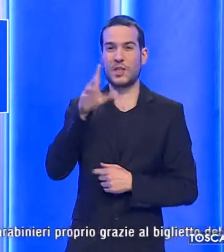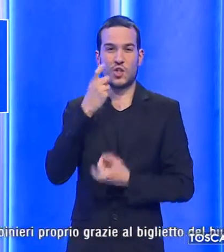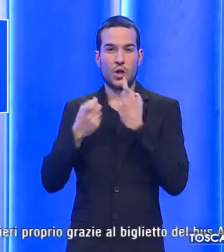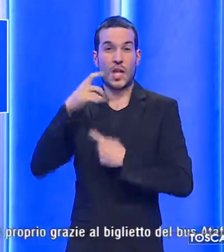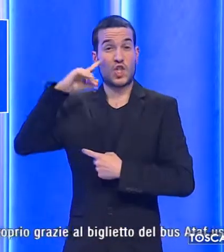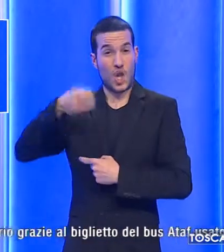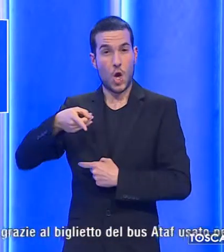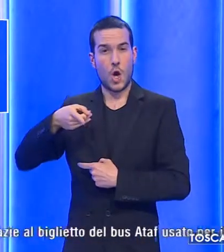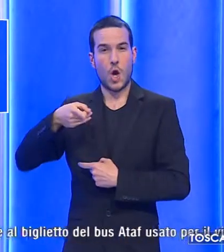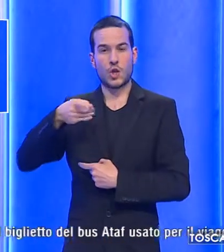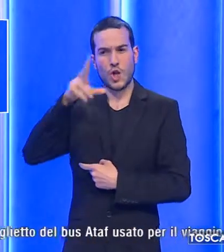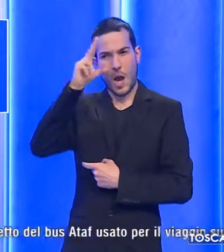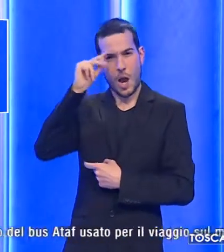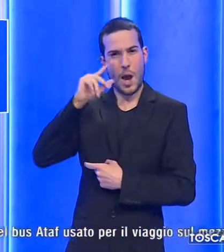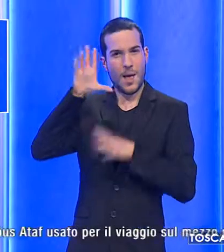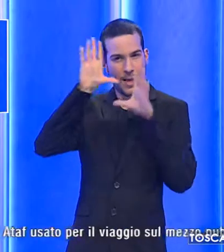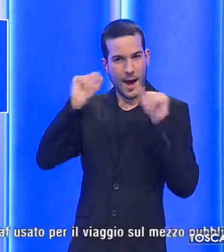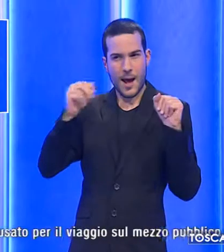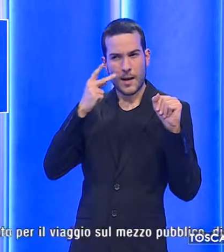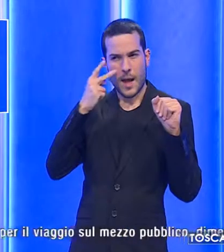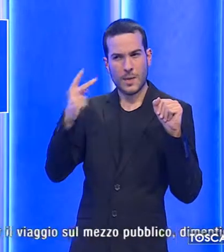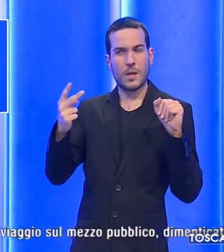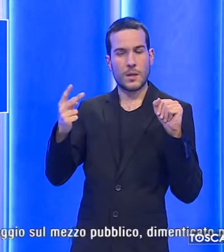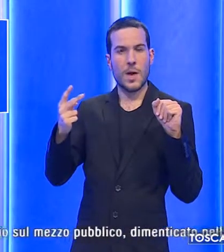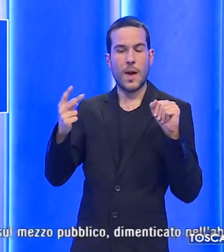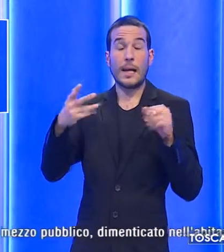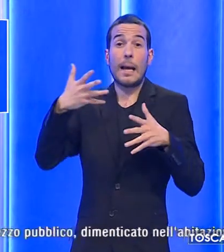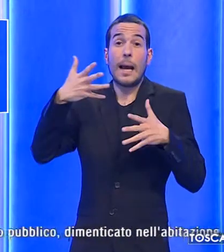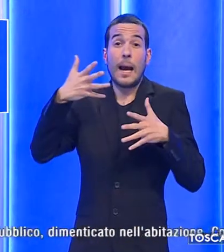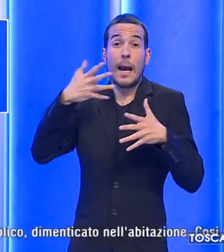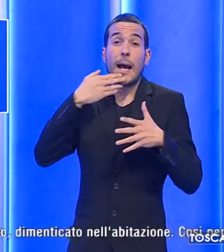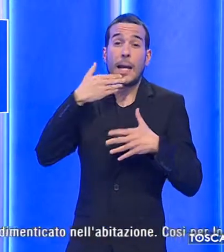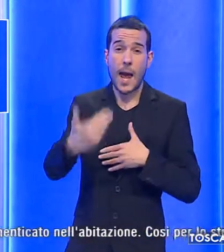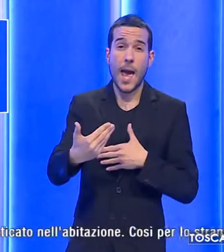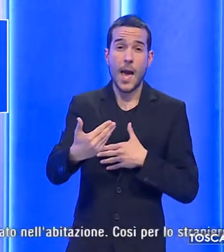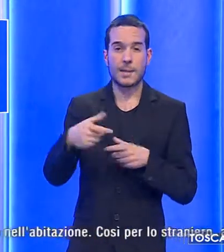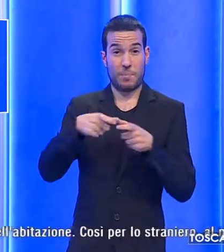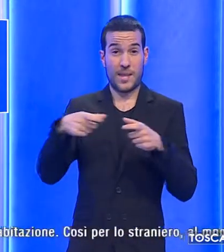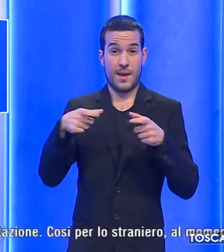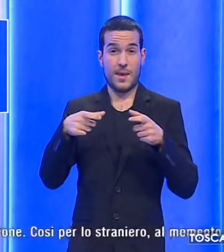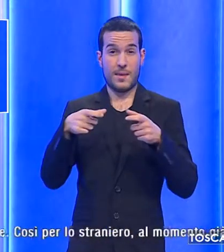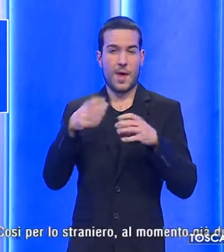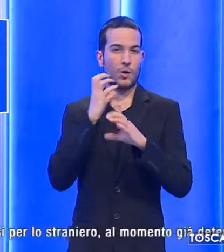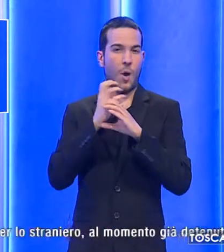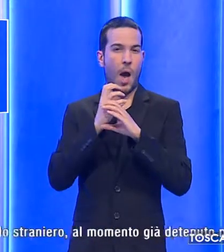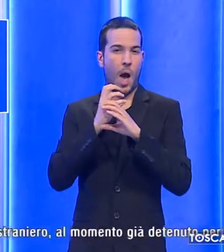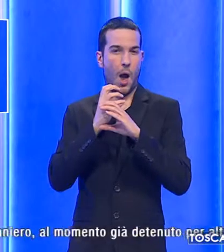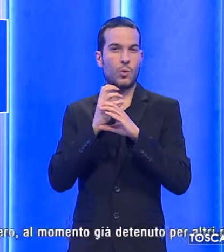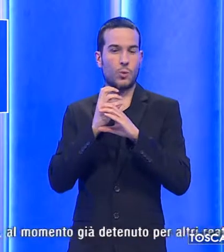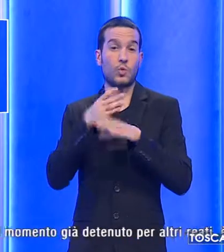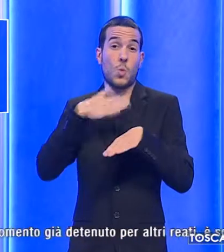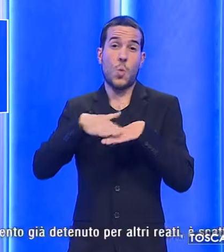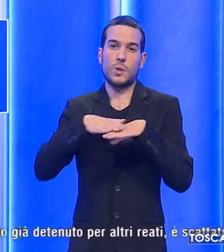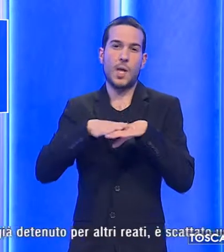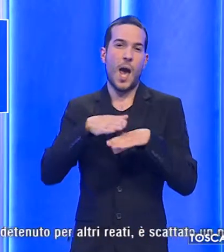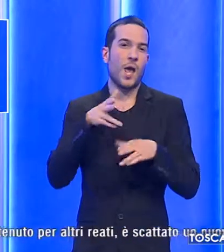stato identificato dai carabinieri proprio grazie al biglietto del bus ATAF usato per il viaggio sul mezzo pubblico